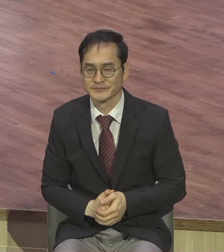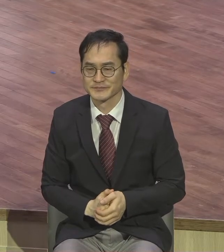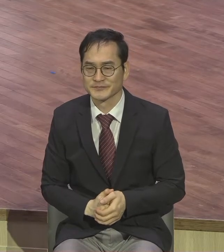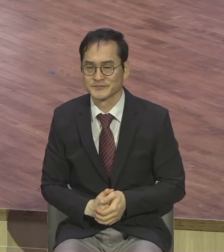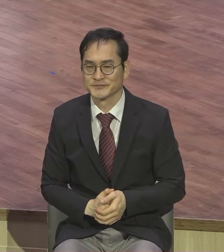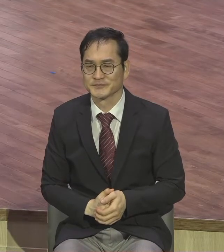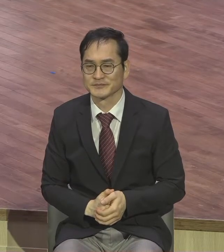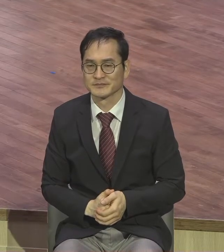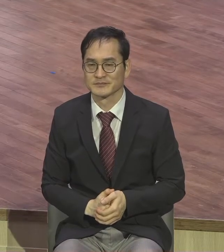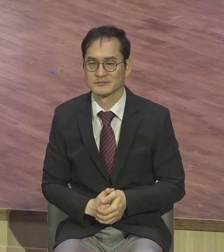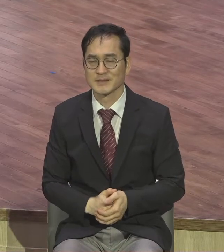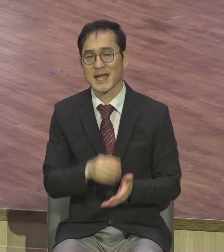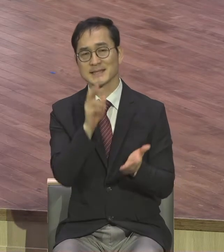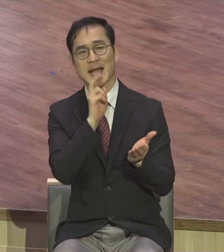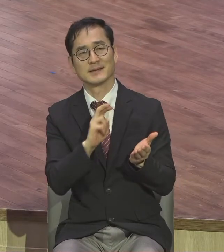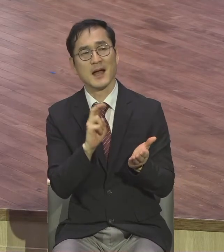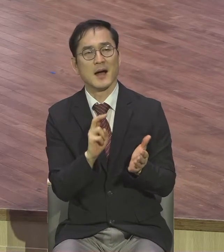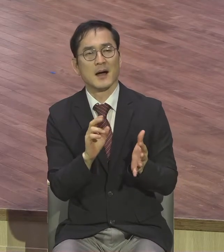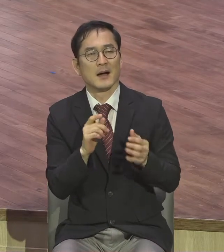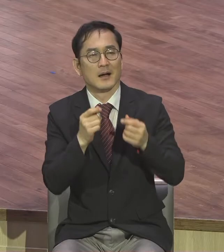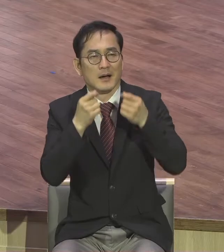찬양 무릎에서 감격이 눈물이 있어야 돼요